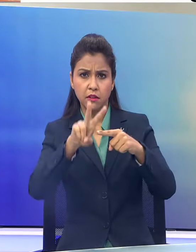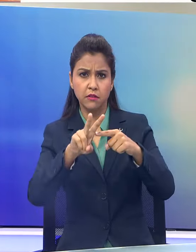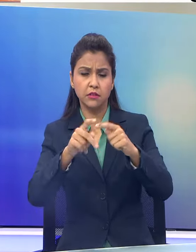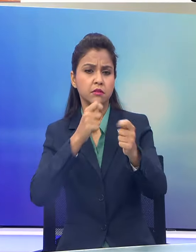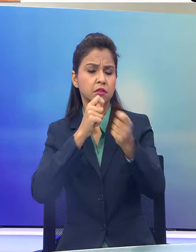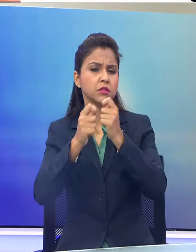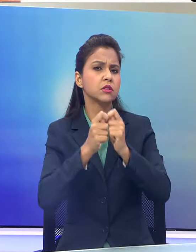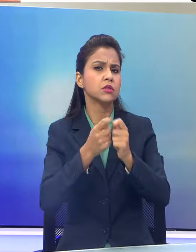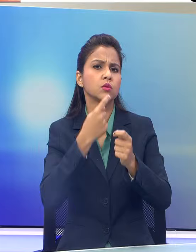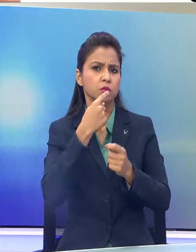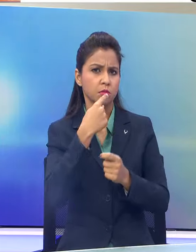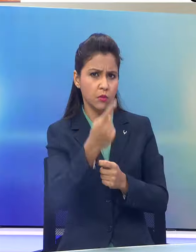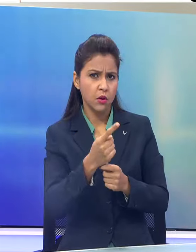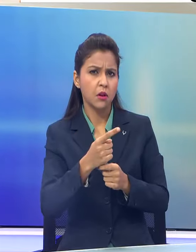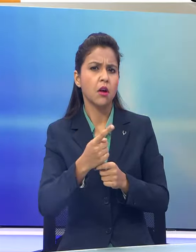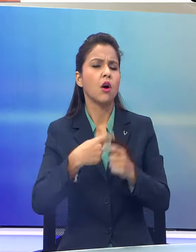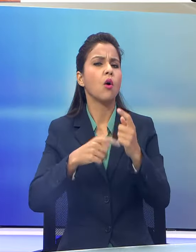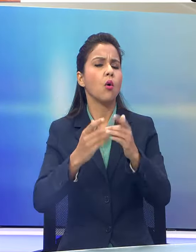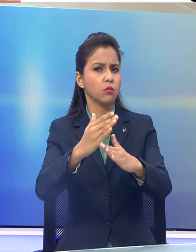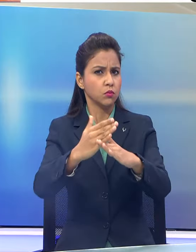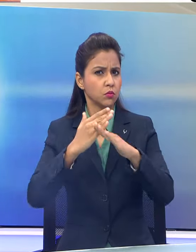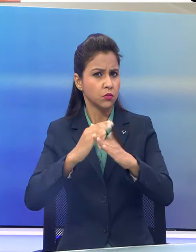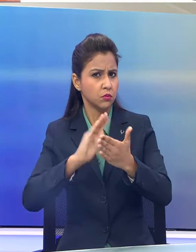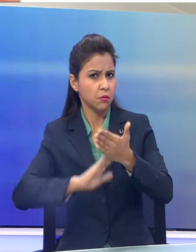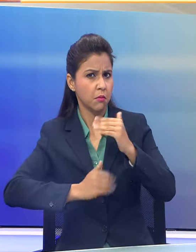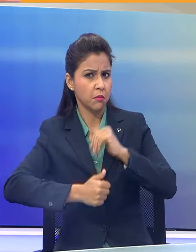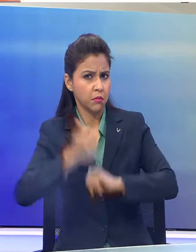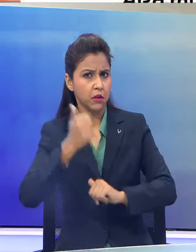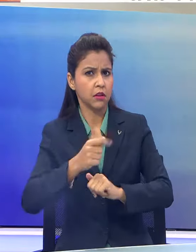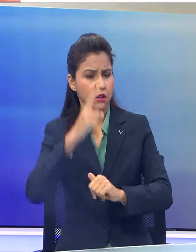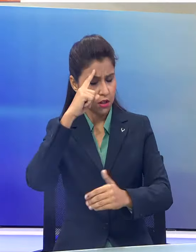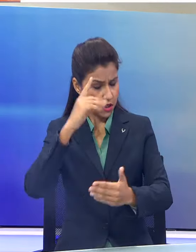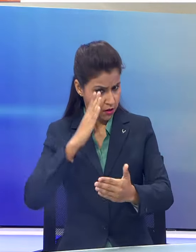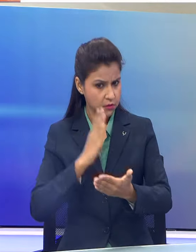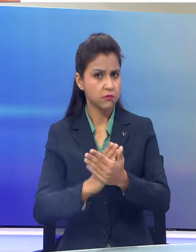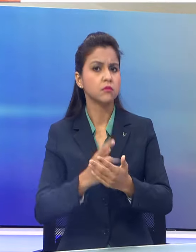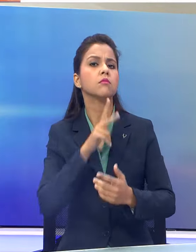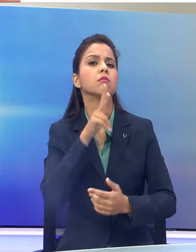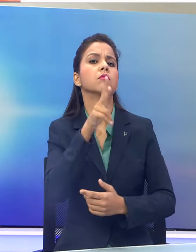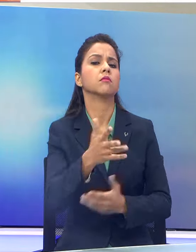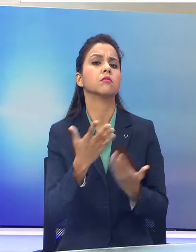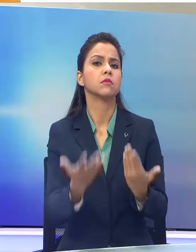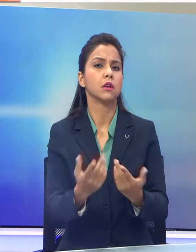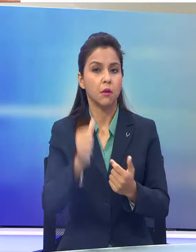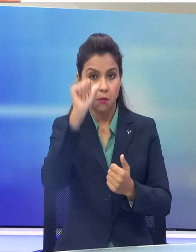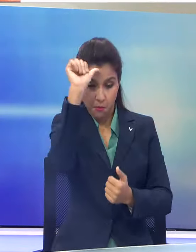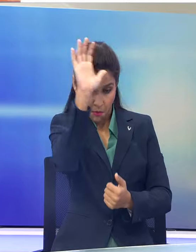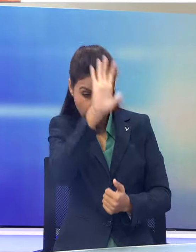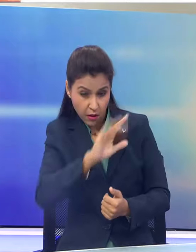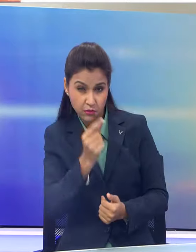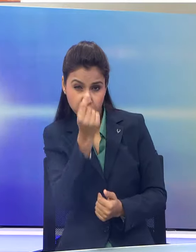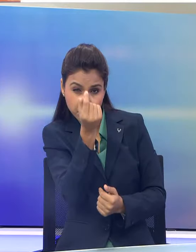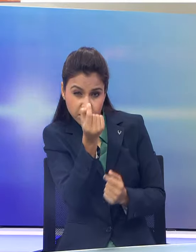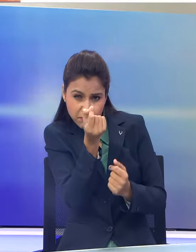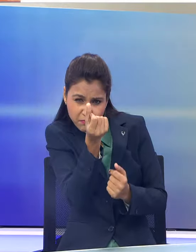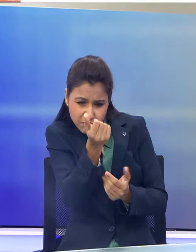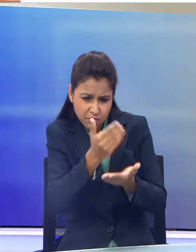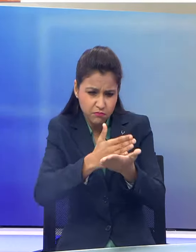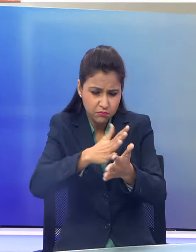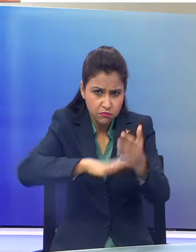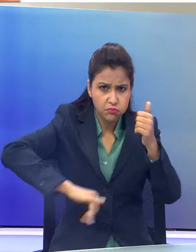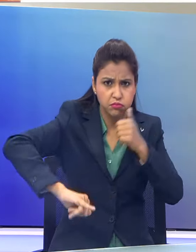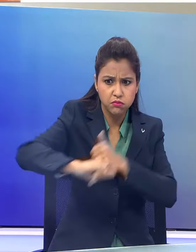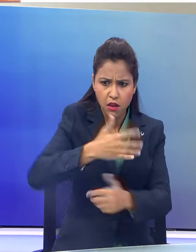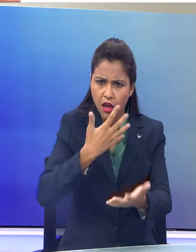इंट्रिव्यू में उन्होंने कहा कि बतौर रक्षा मंत्री वे ये आश्वस्त करना चाहते हैं कि भारत की एक इंच जमीन पर